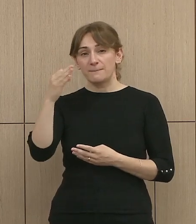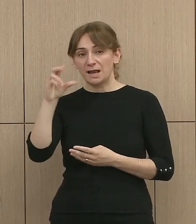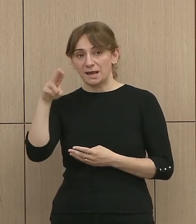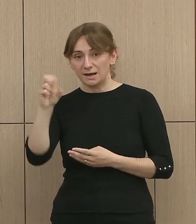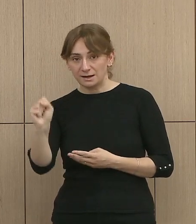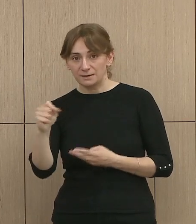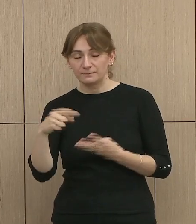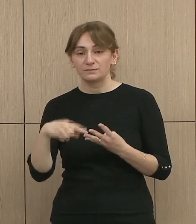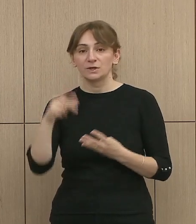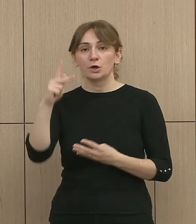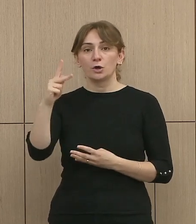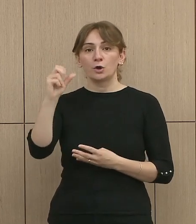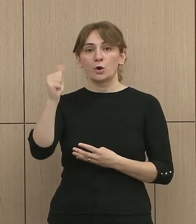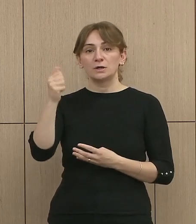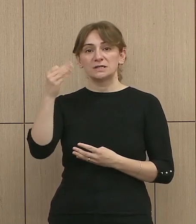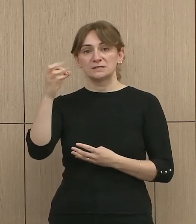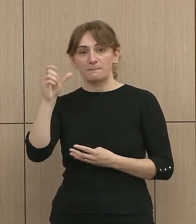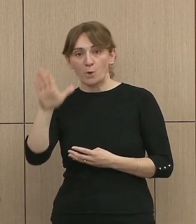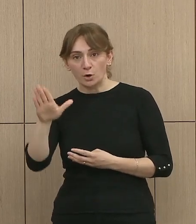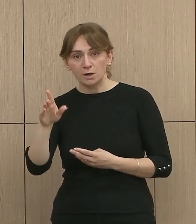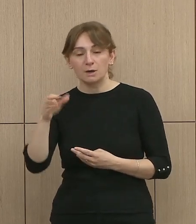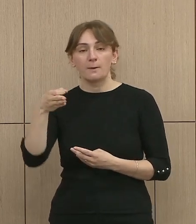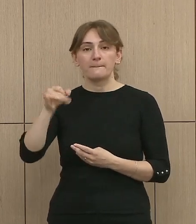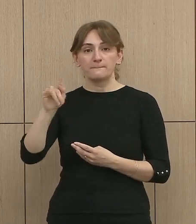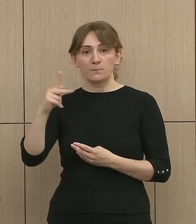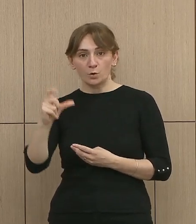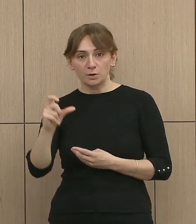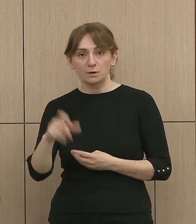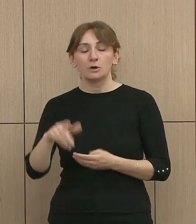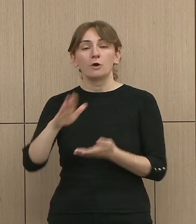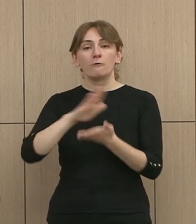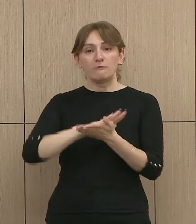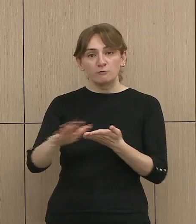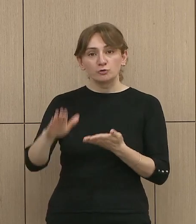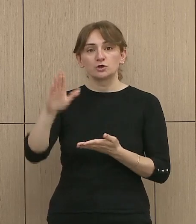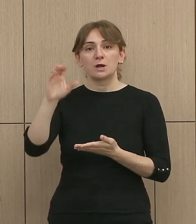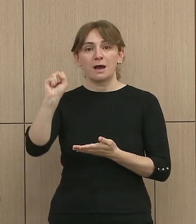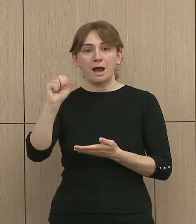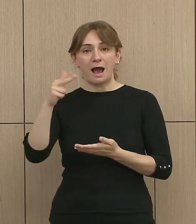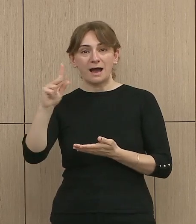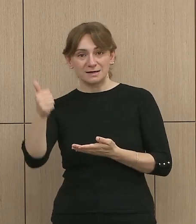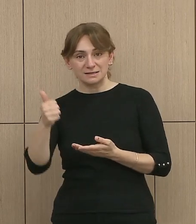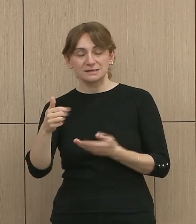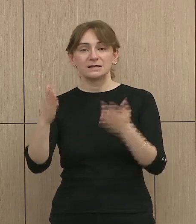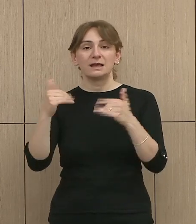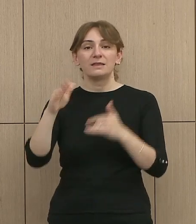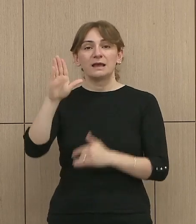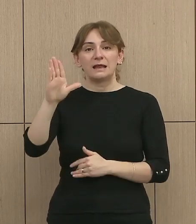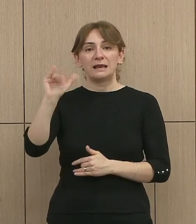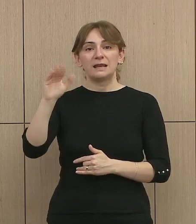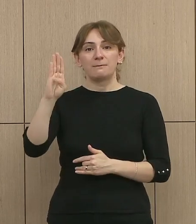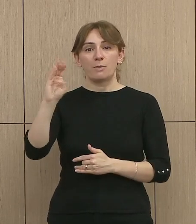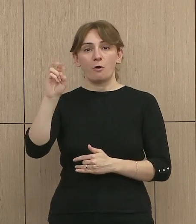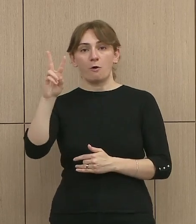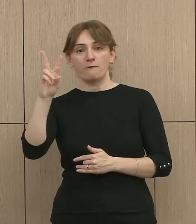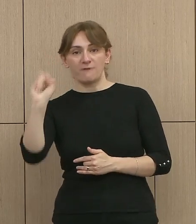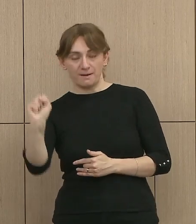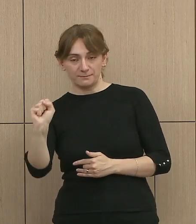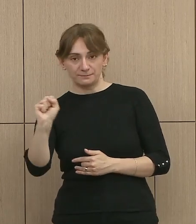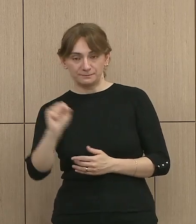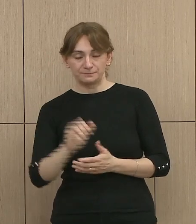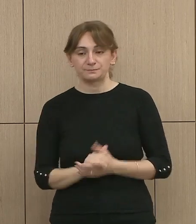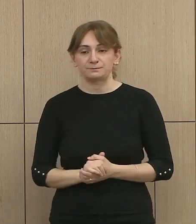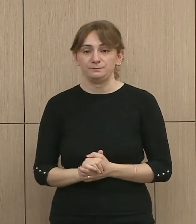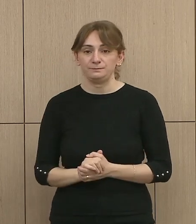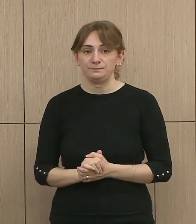Konispol, Këlcyr, Kusharës, Dhe, Libohov. Në 4 bashki,